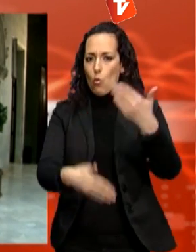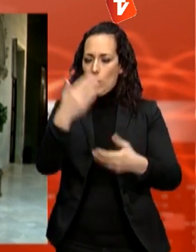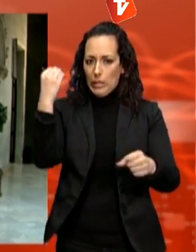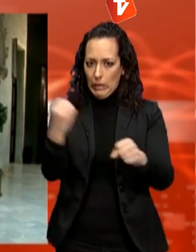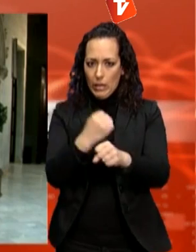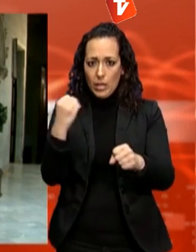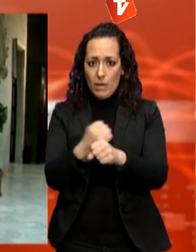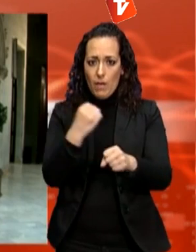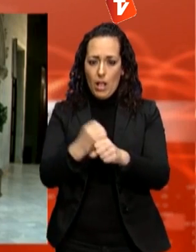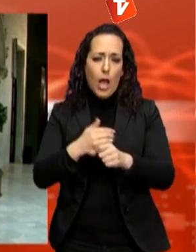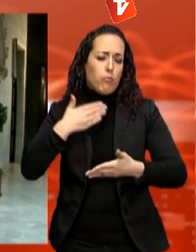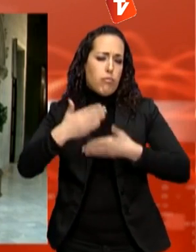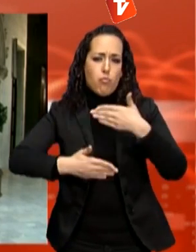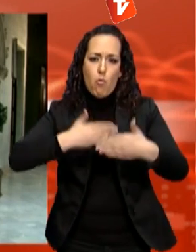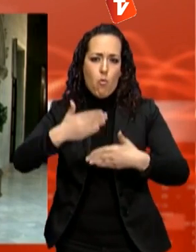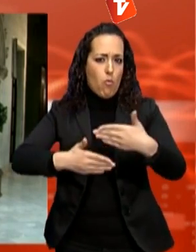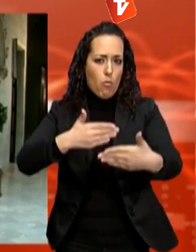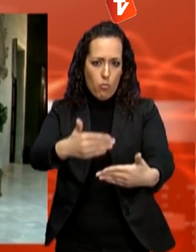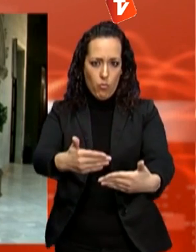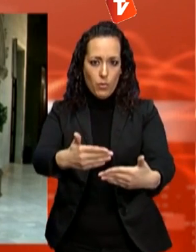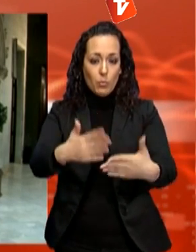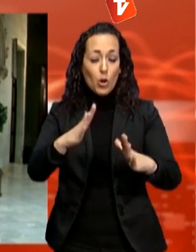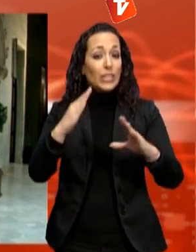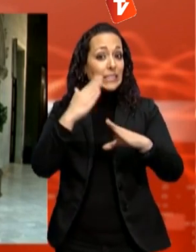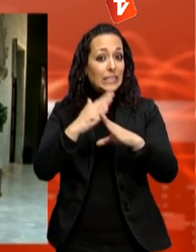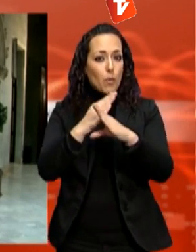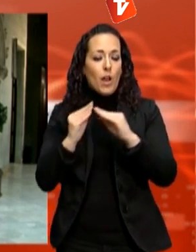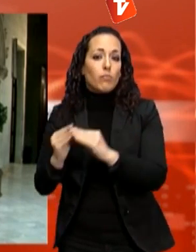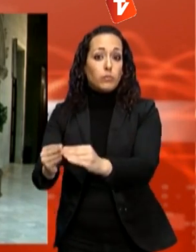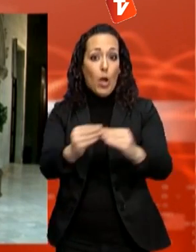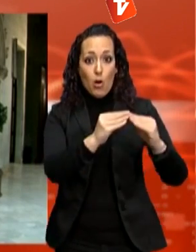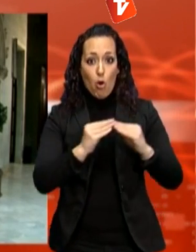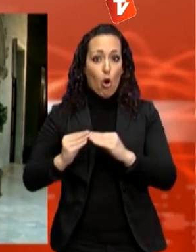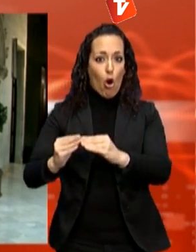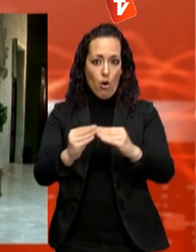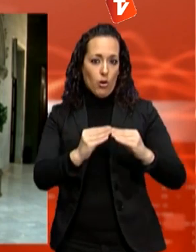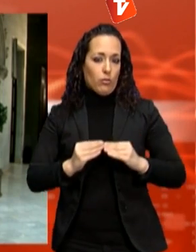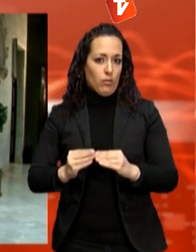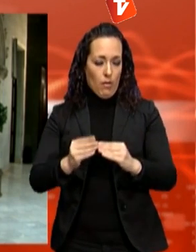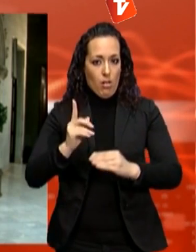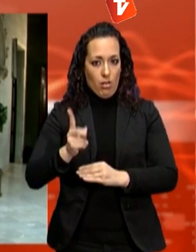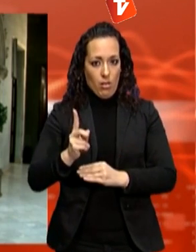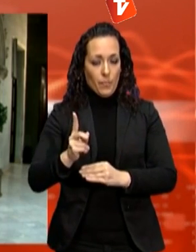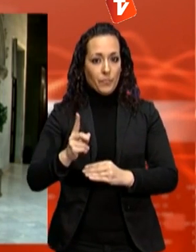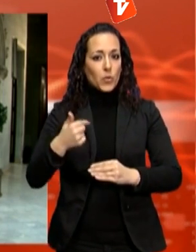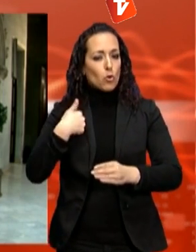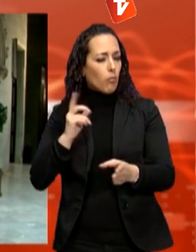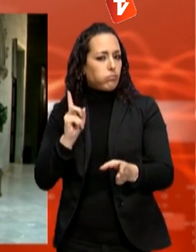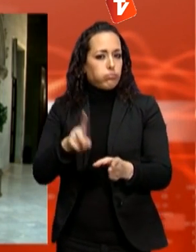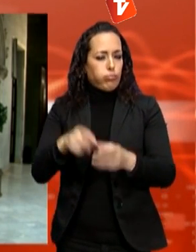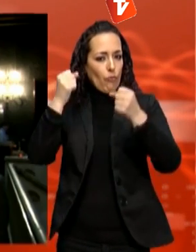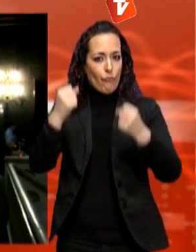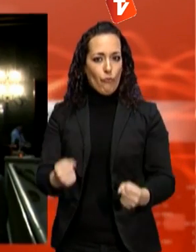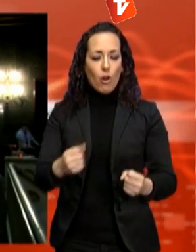i anar-ho tirant endavant de forma consensuada. Per tant, nosaltres d'aquí hi serem amb tota la nostra implicació i les ganes de